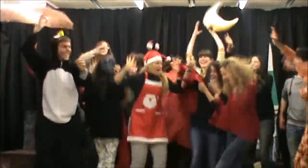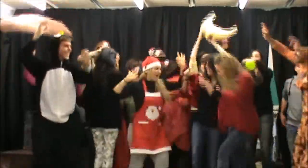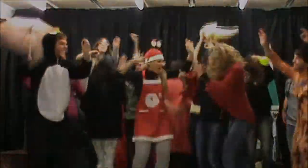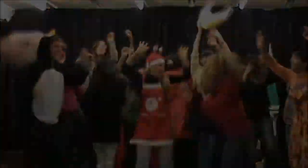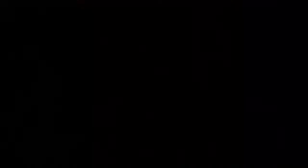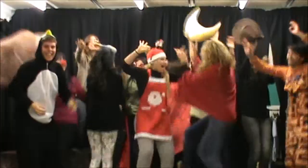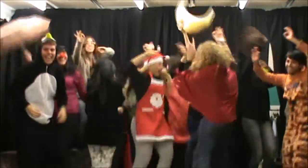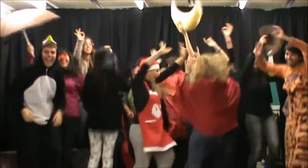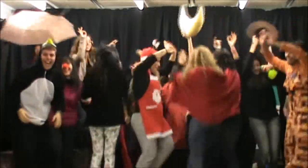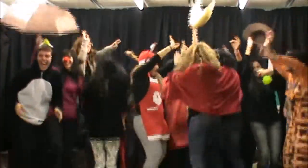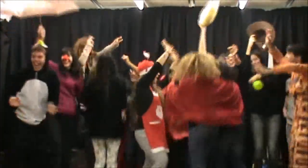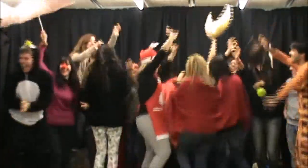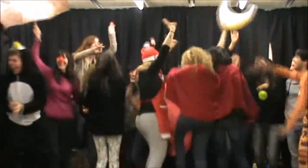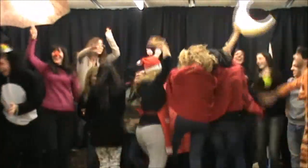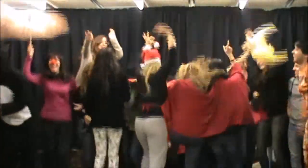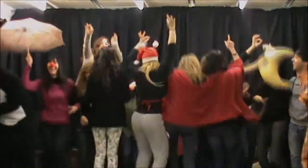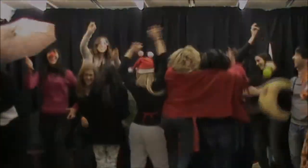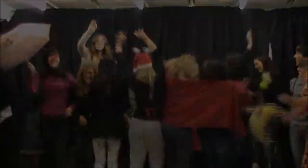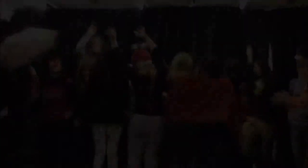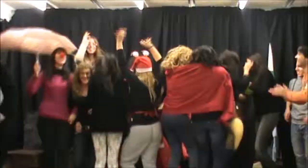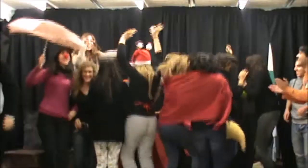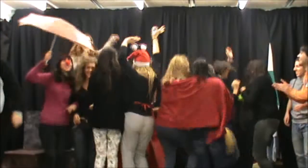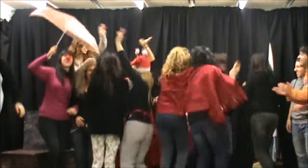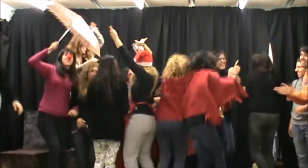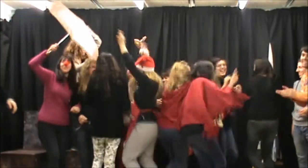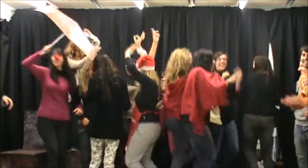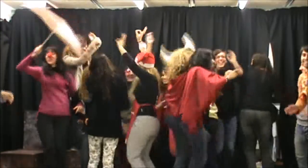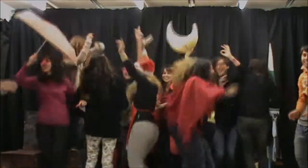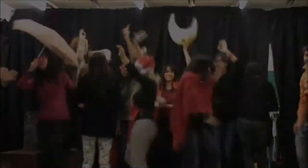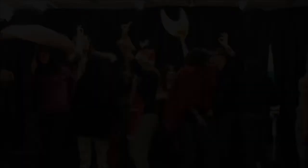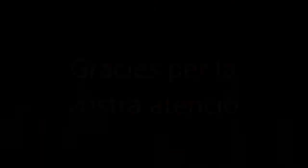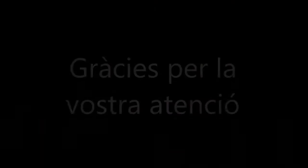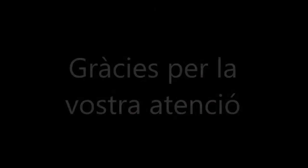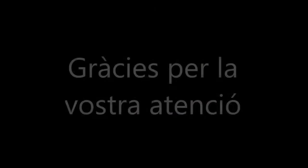hey, oh, whoa.. yo..